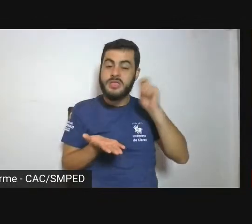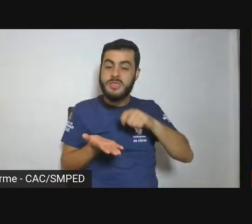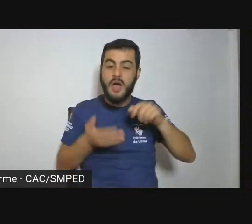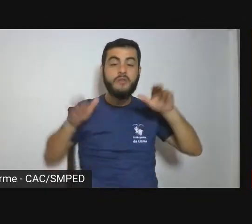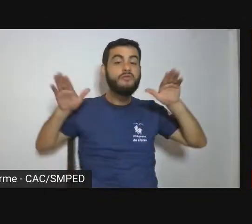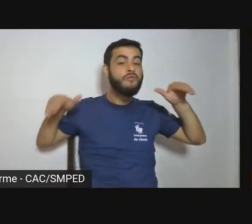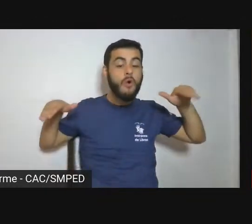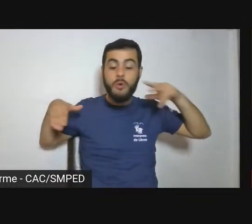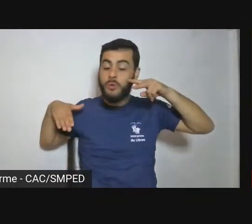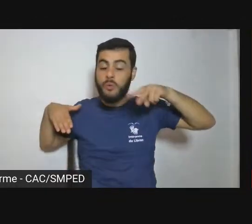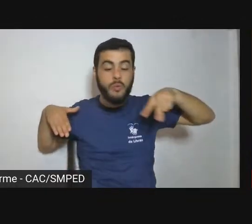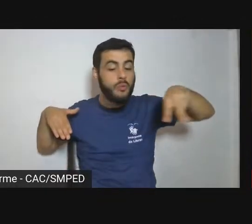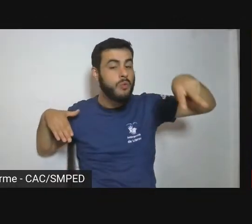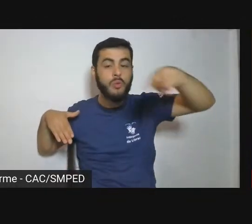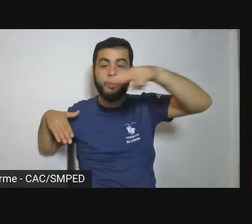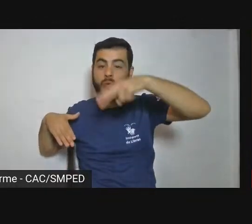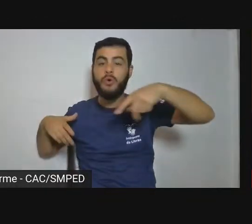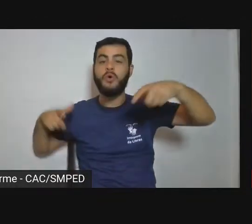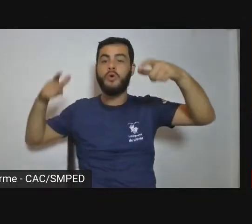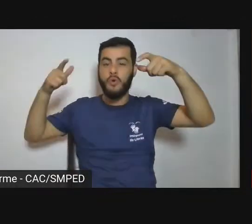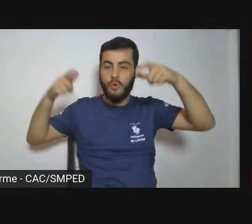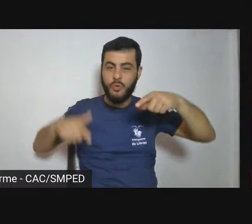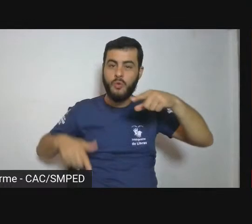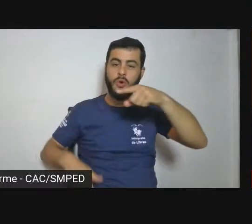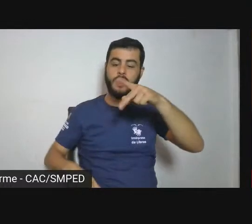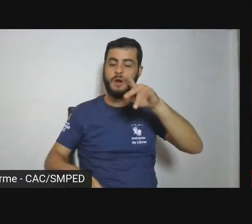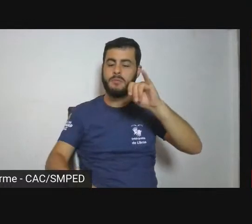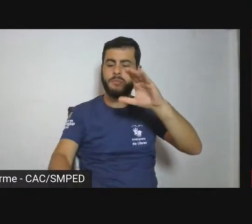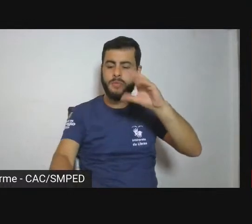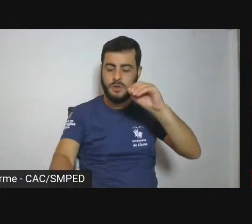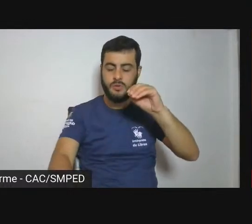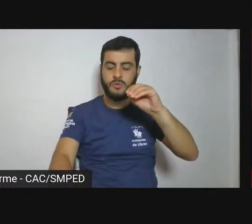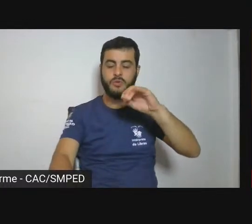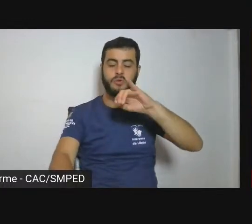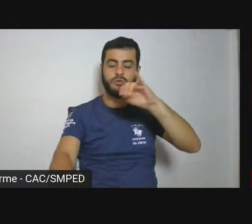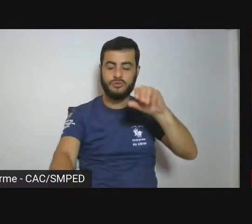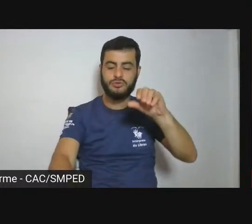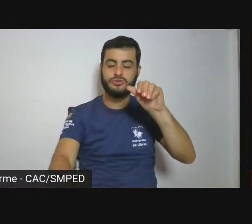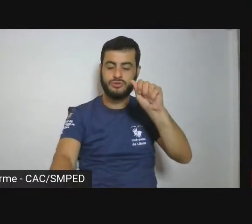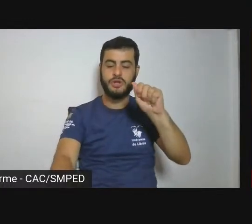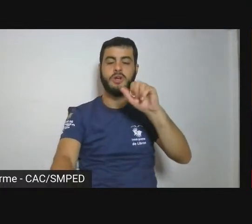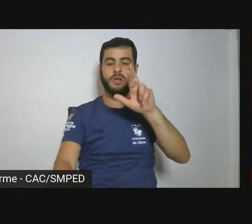nesse aspecto visual de ter essa